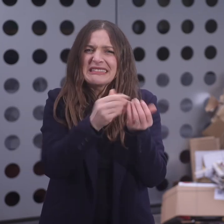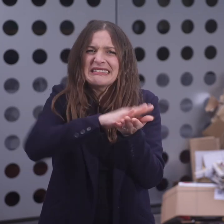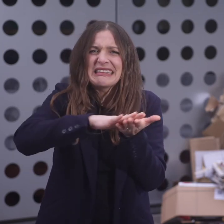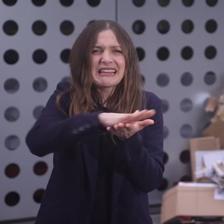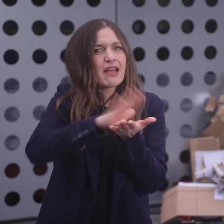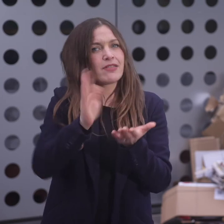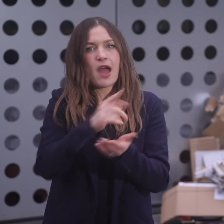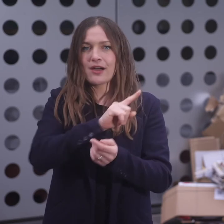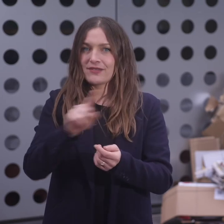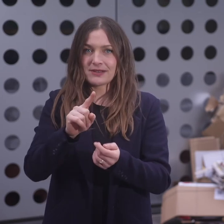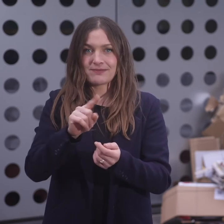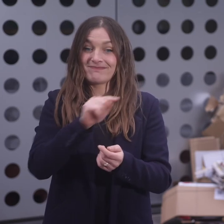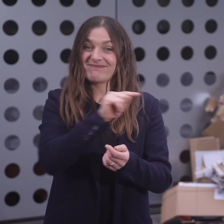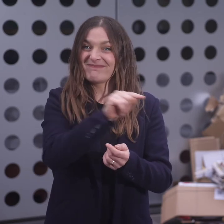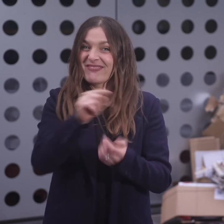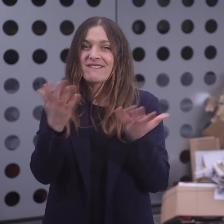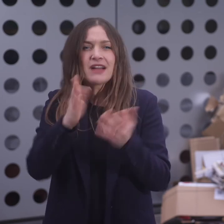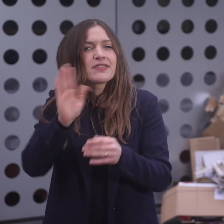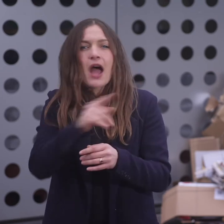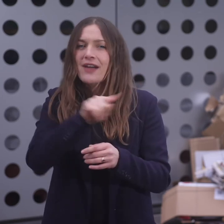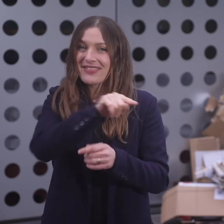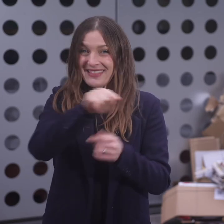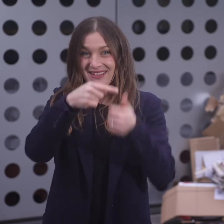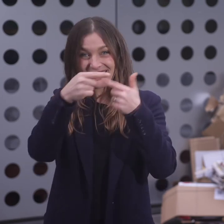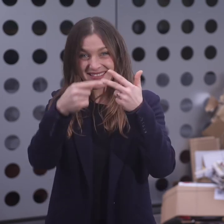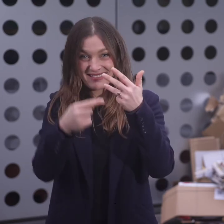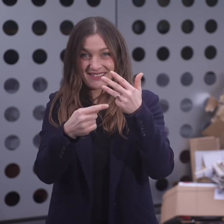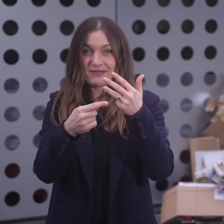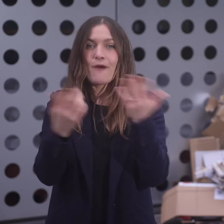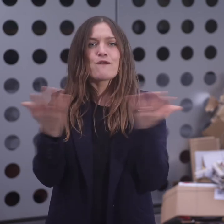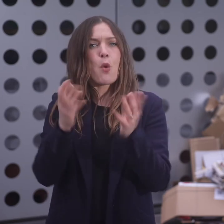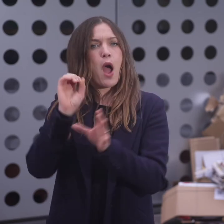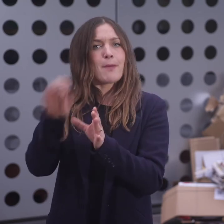Auch verschmutztes Papier. All dies gehört in den Hauskericht.